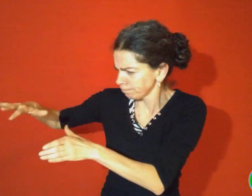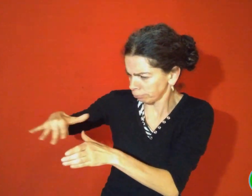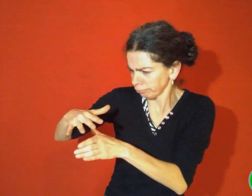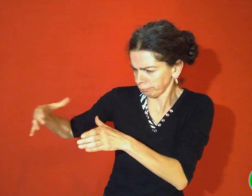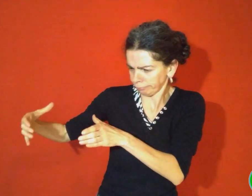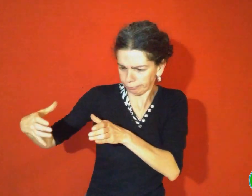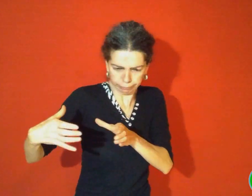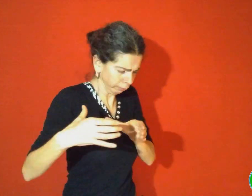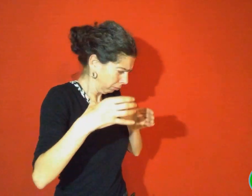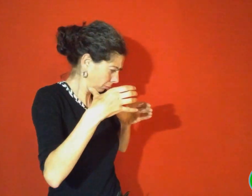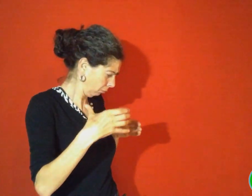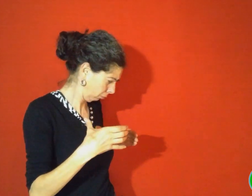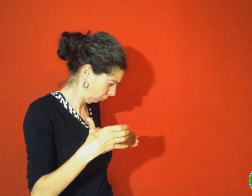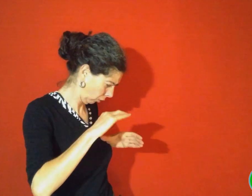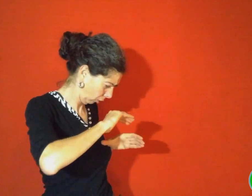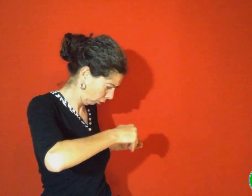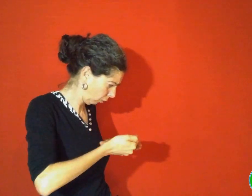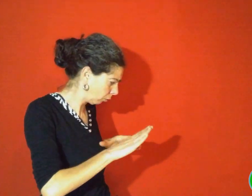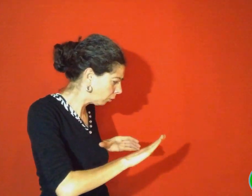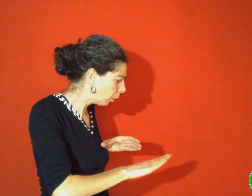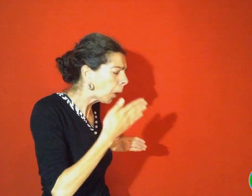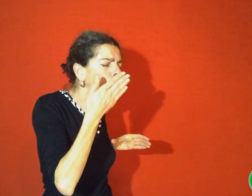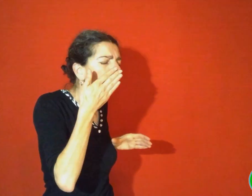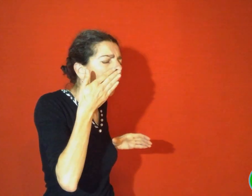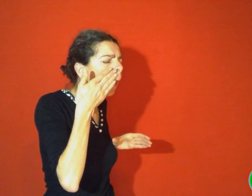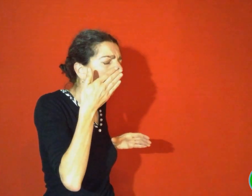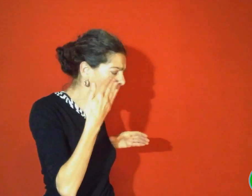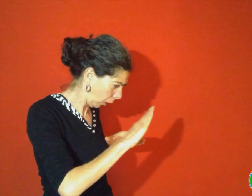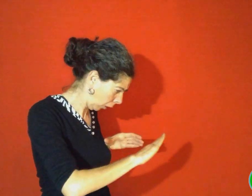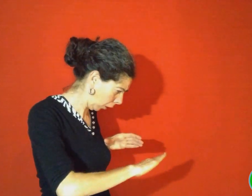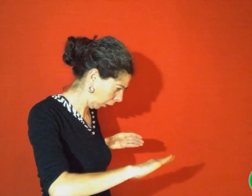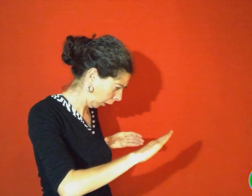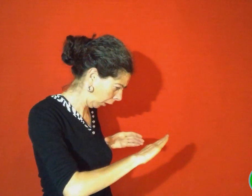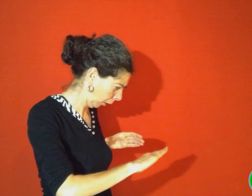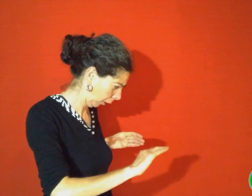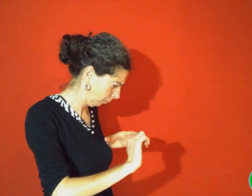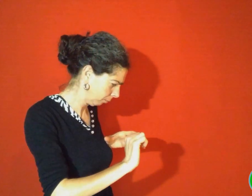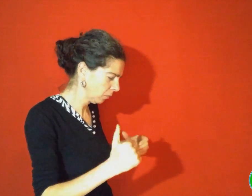Elle courut chercher un seau d'eau à un ruisseau voisin et lava le visage du géant blessé.